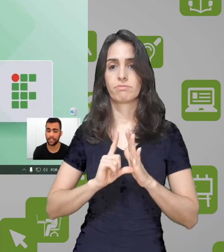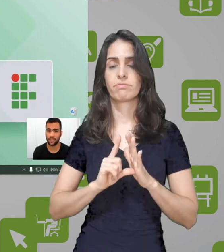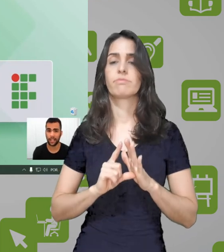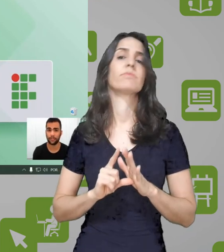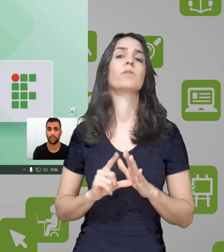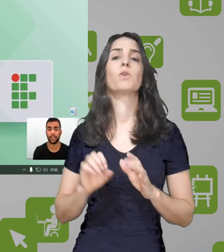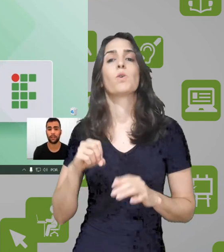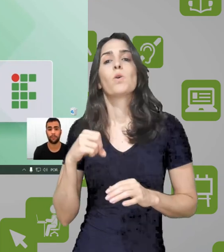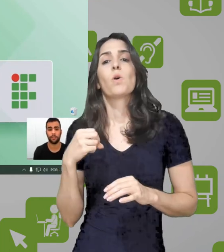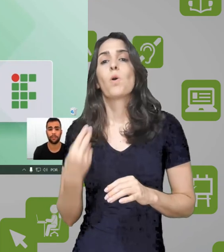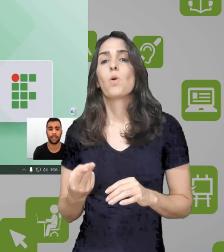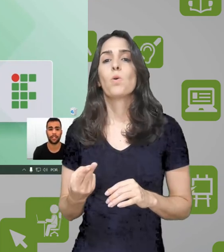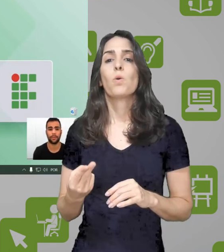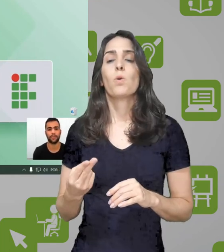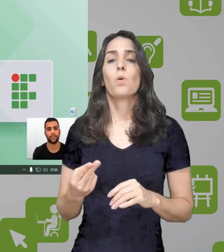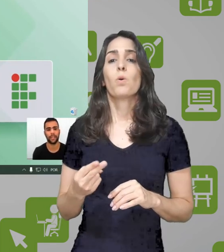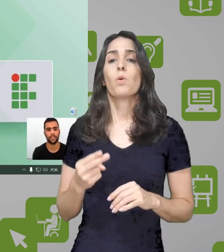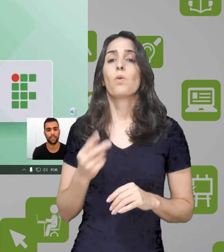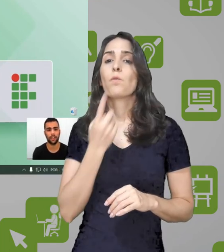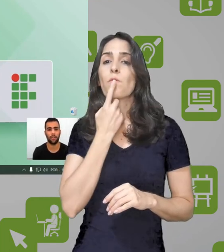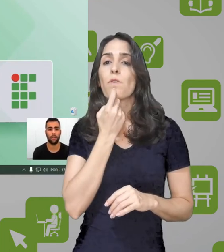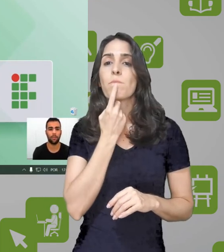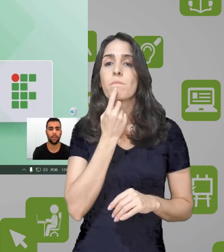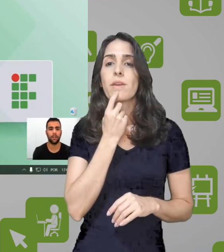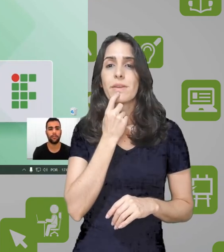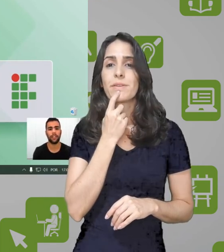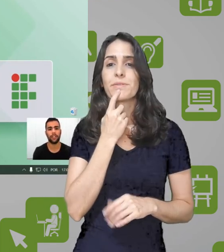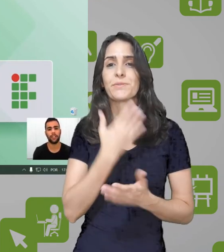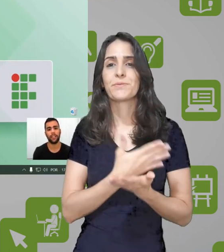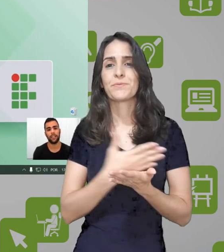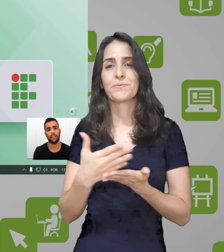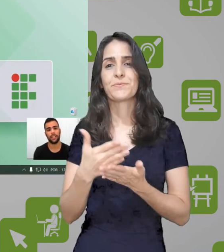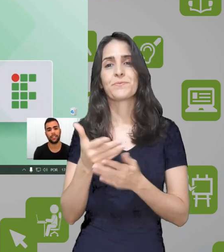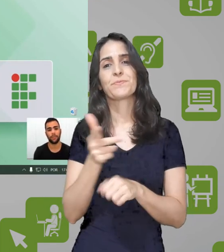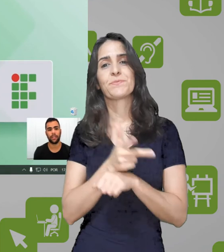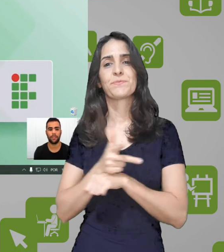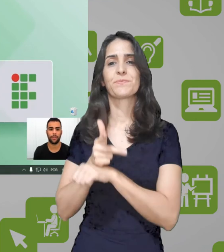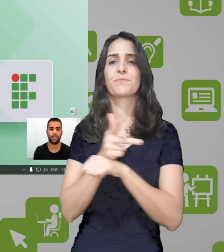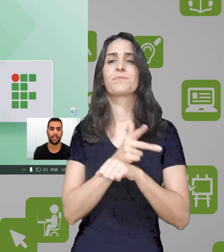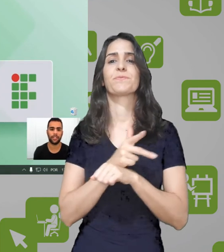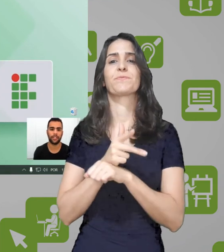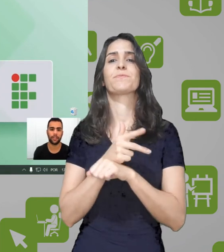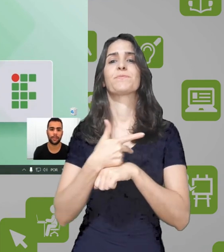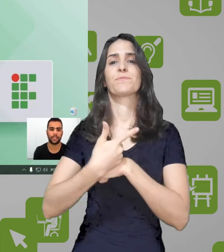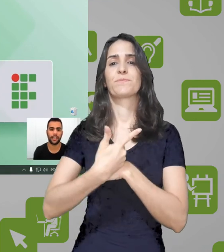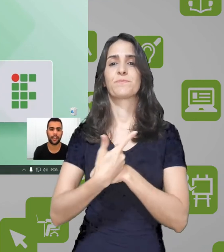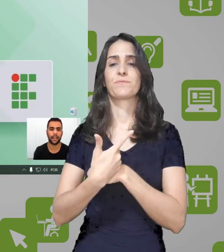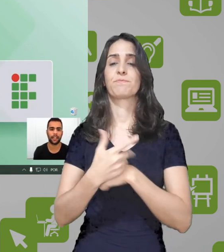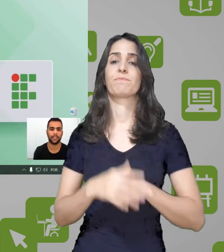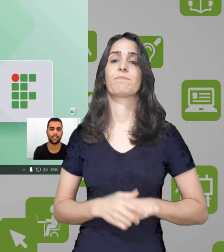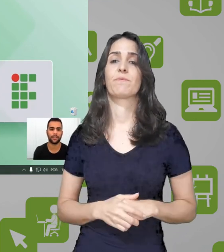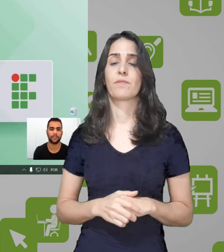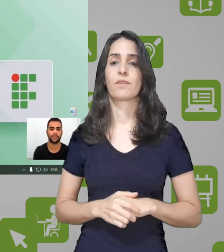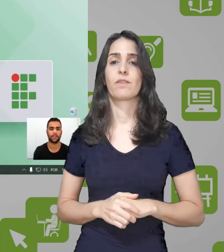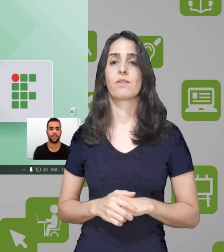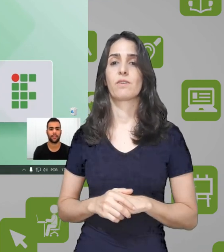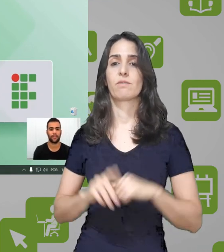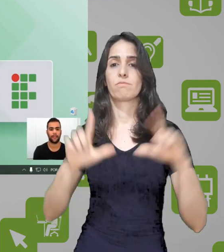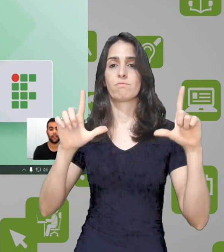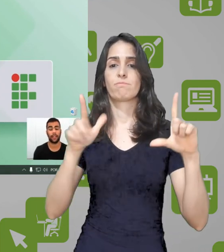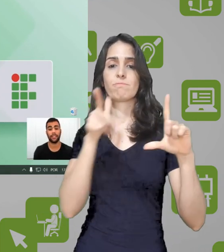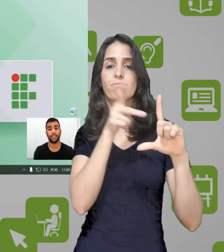uma tecla de atalho configurada previamente, ou vir aqui nessa bolinha vermelha, que ela já vai começar a gravação.